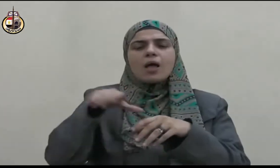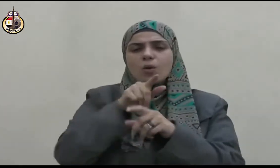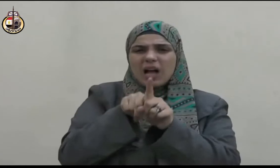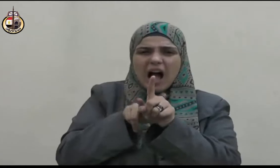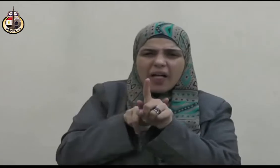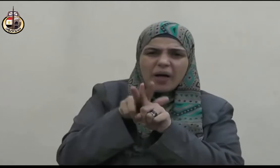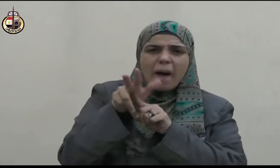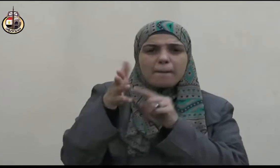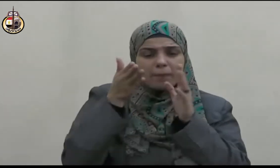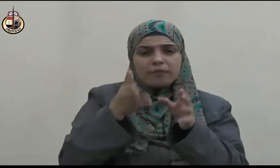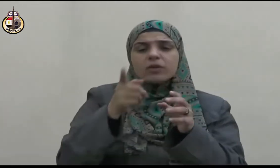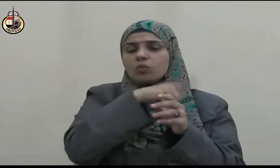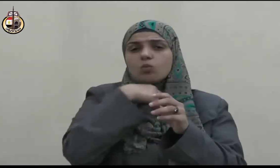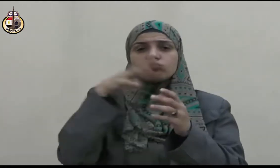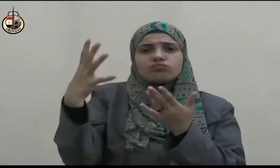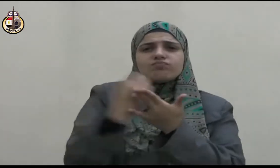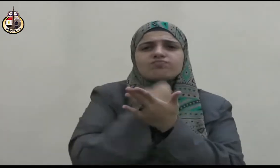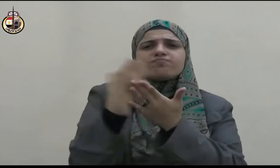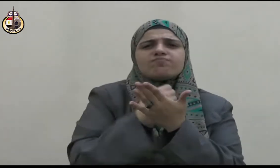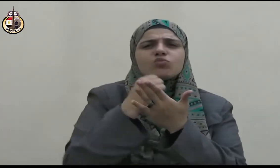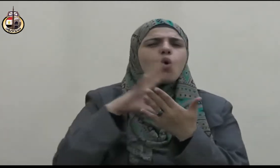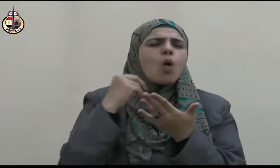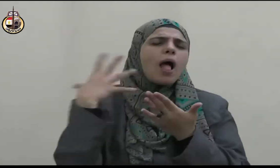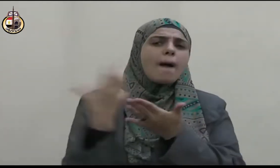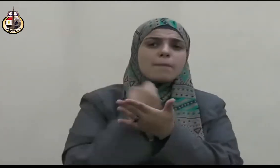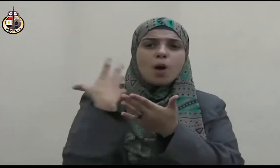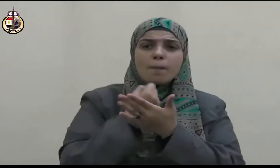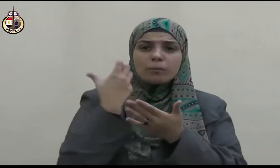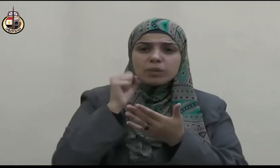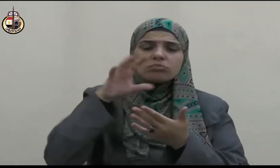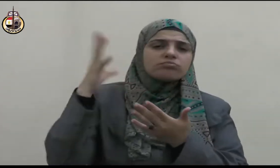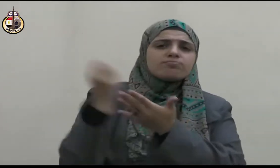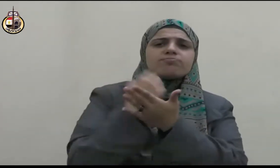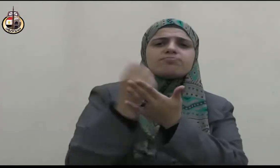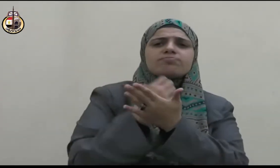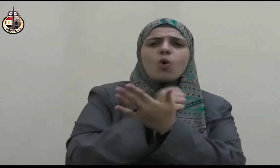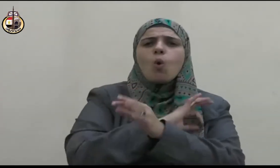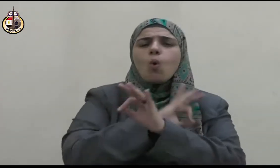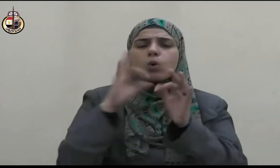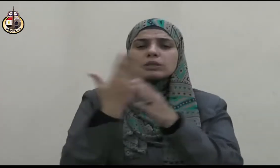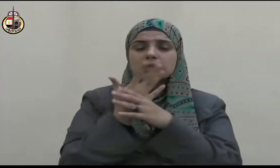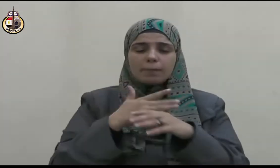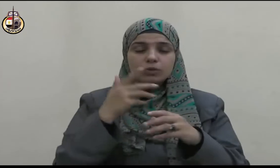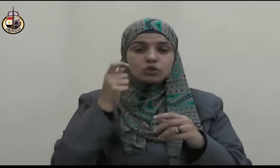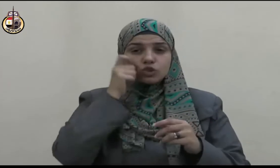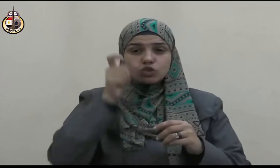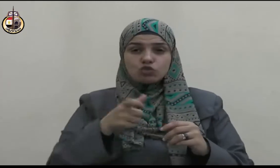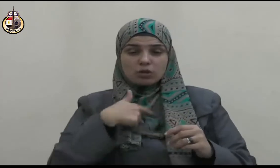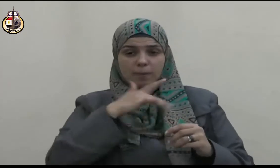أدل أمانة إلى من ائتمنك ولا تخن من خانك